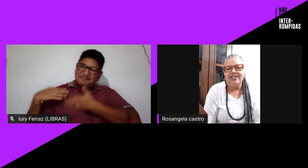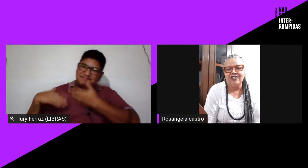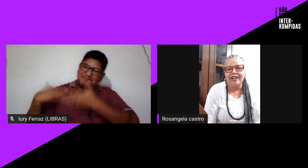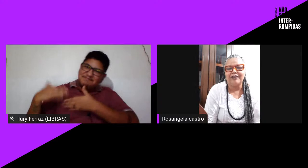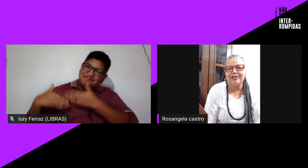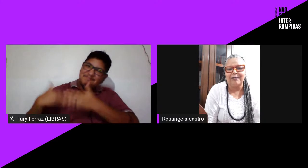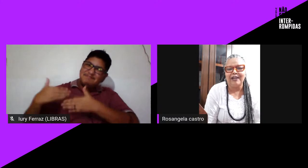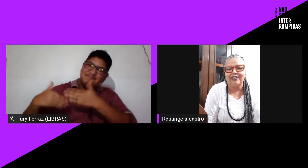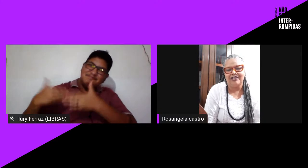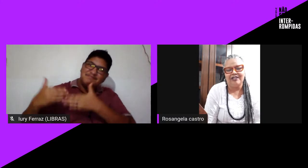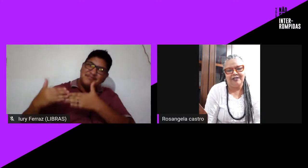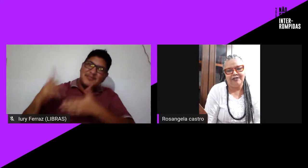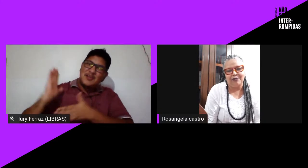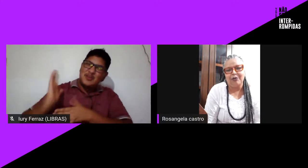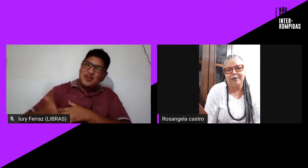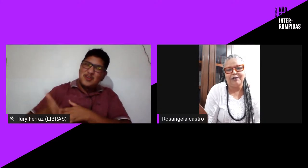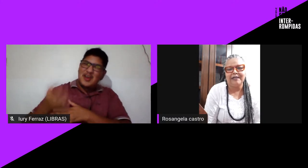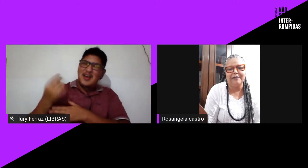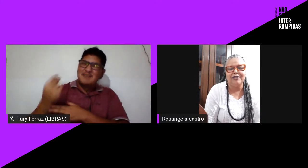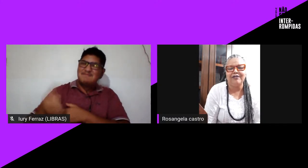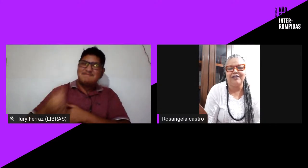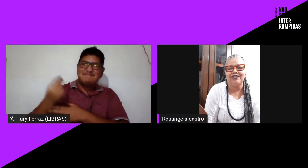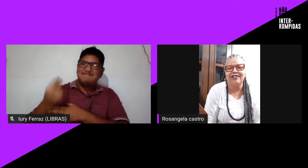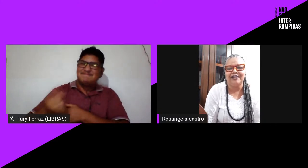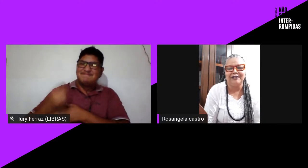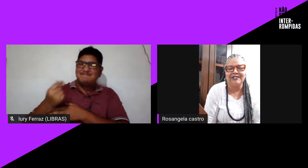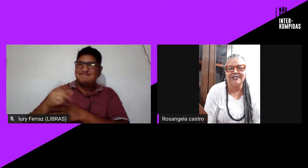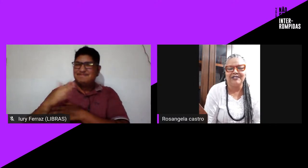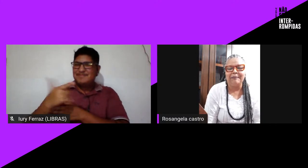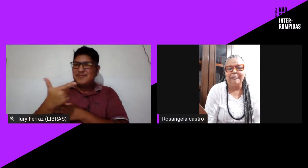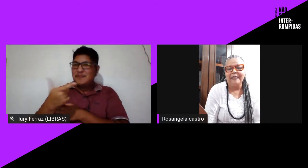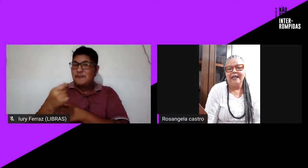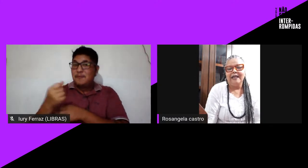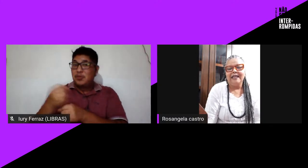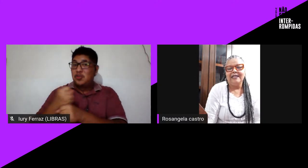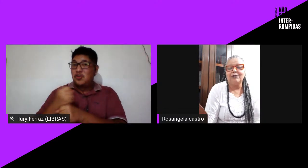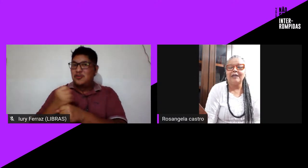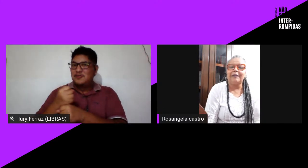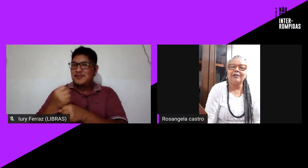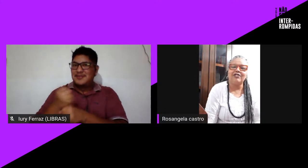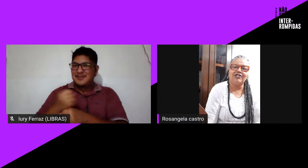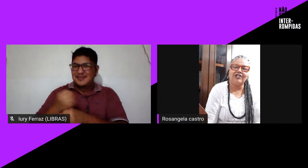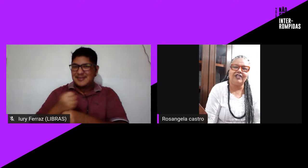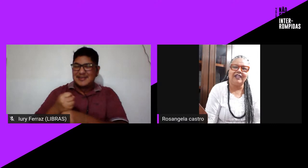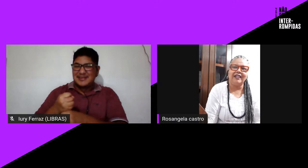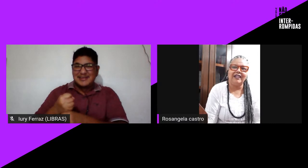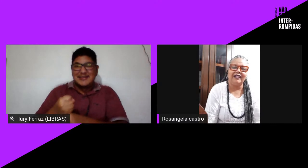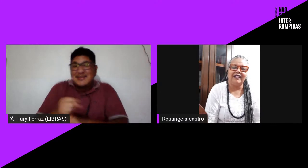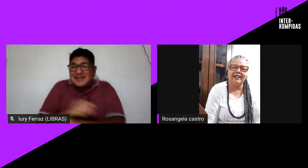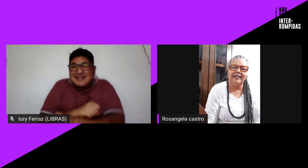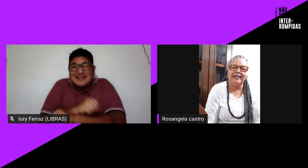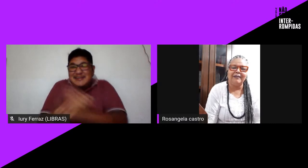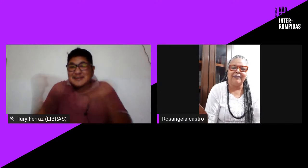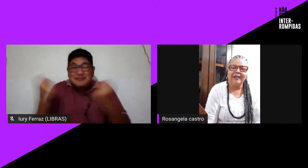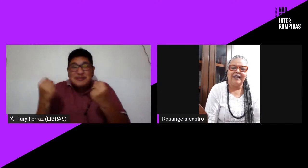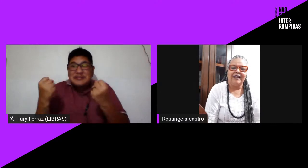mais de aproximadamente 20 anos. Não dá para a gente...